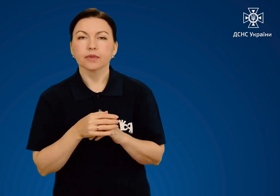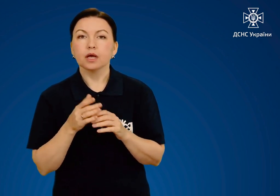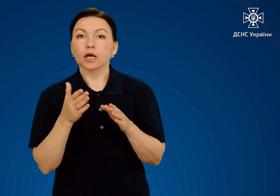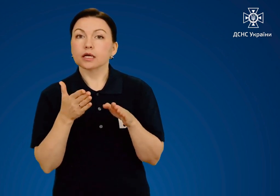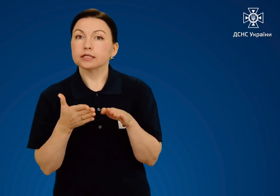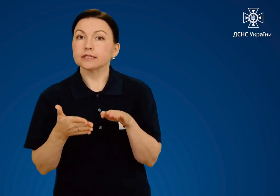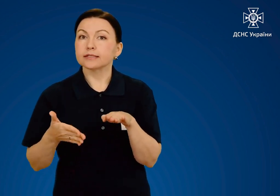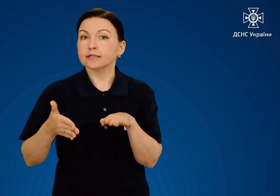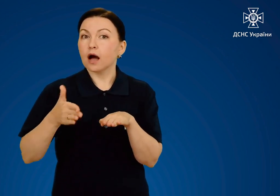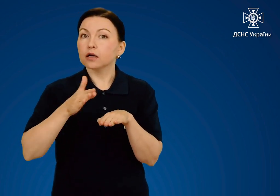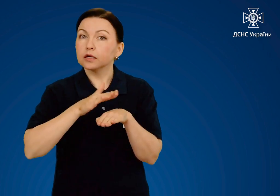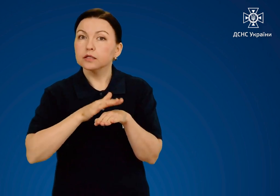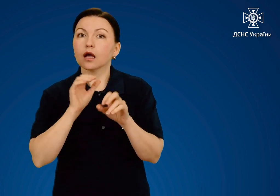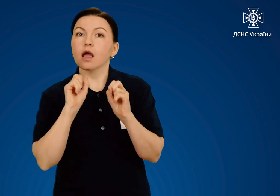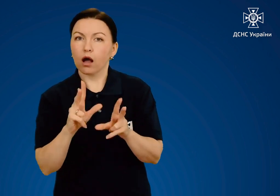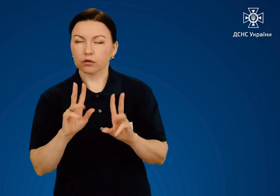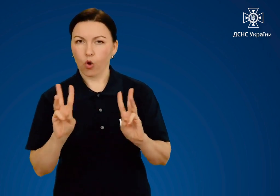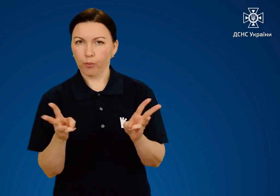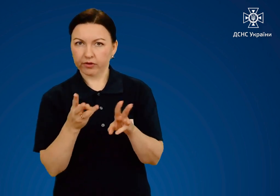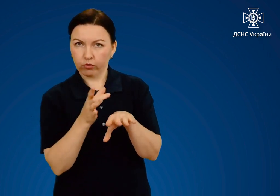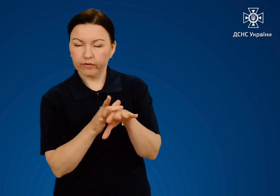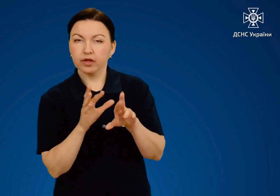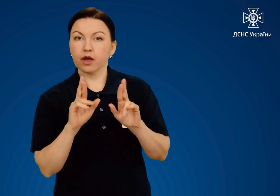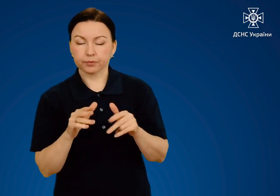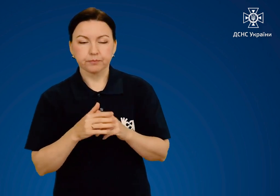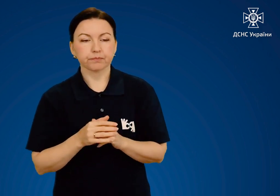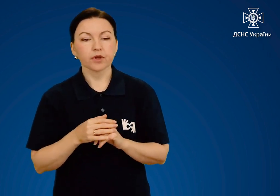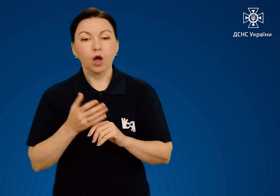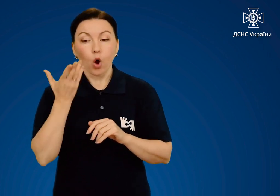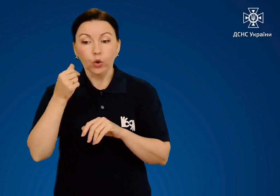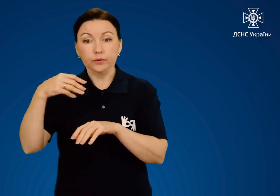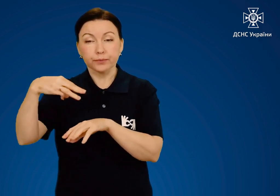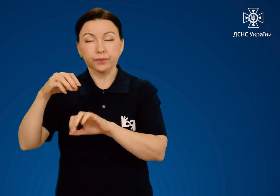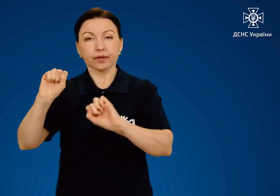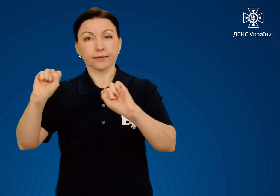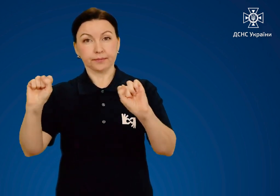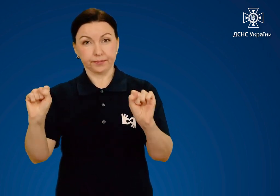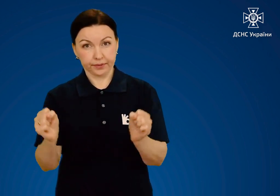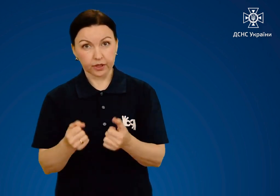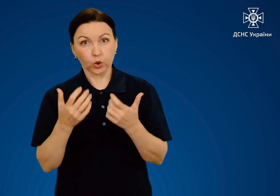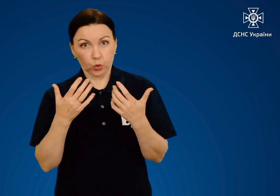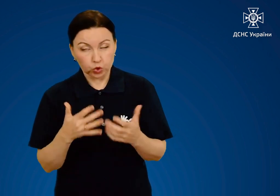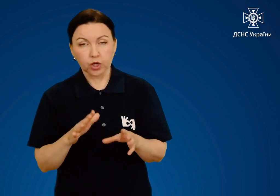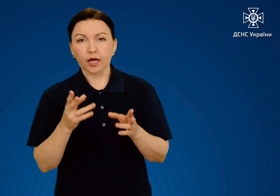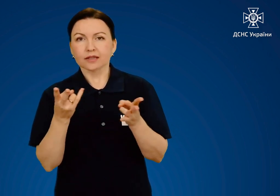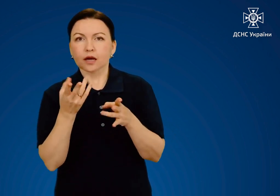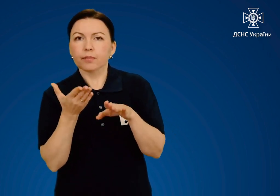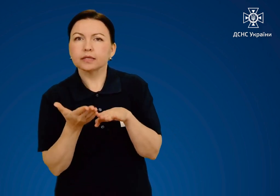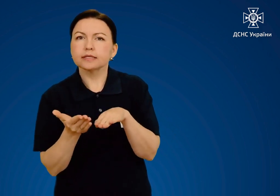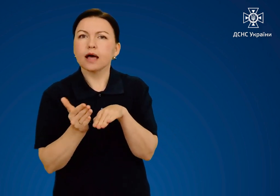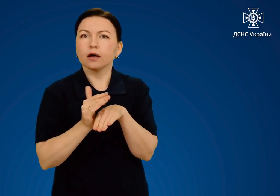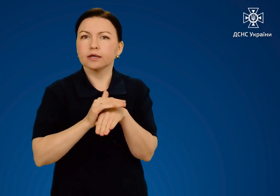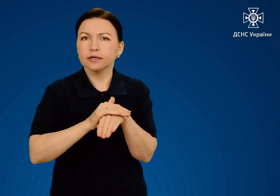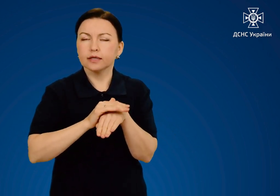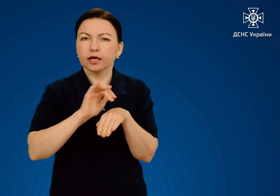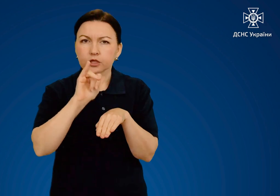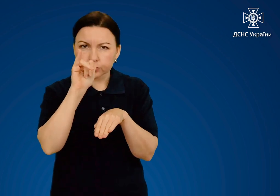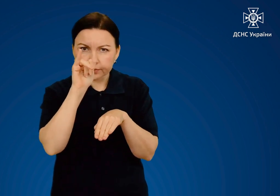Закриття опікової поверхні Після охолодження опікову поверхню потрібно закрити